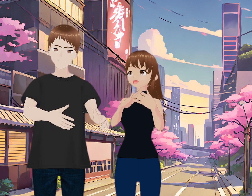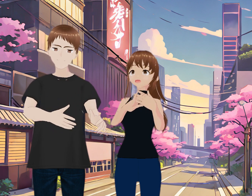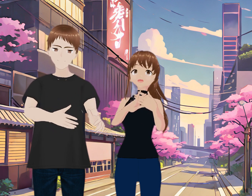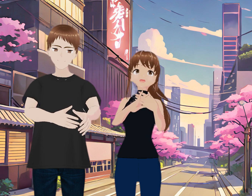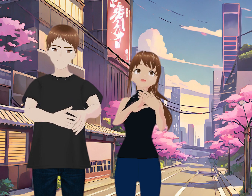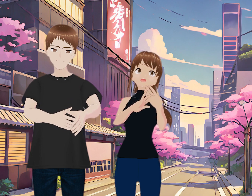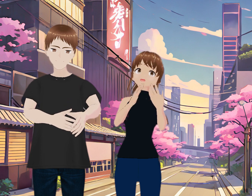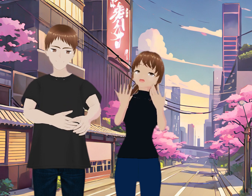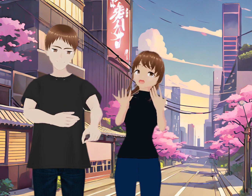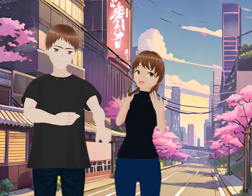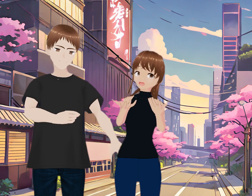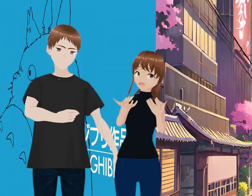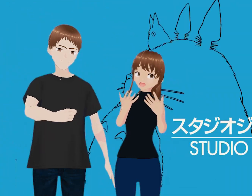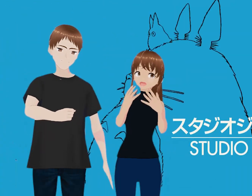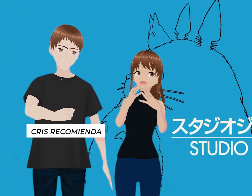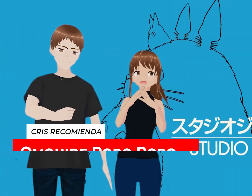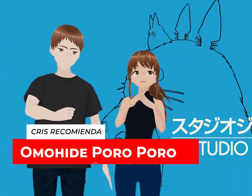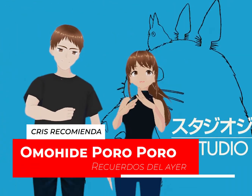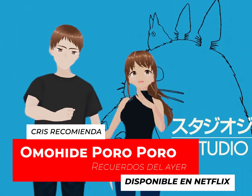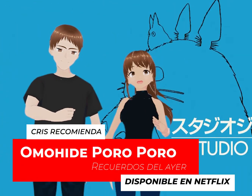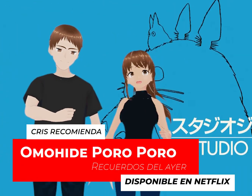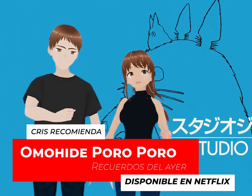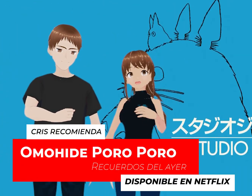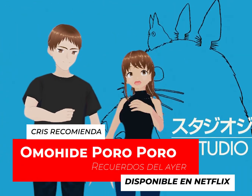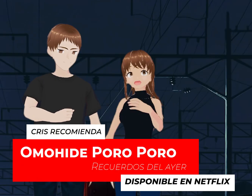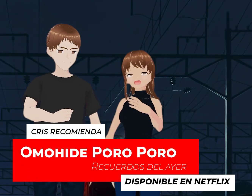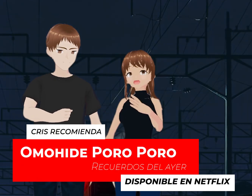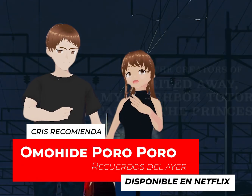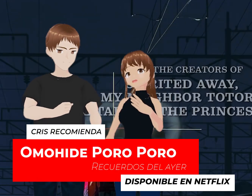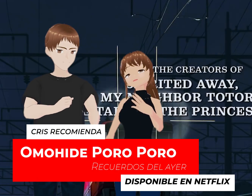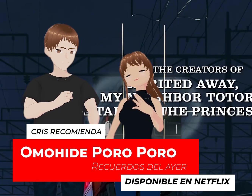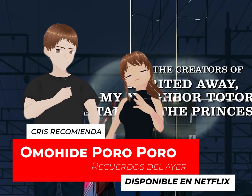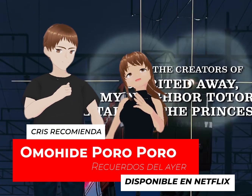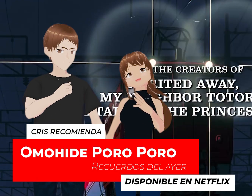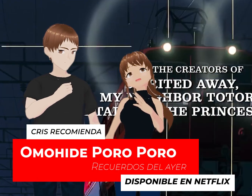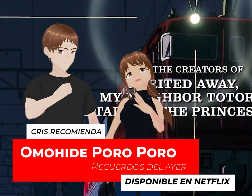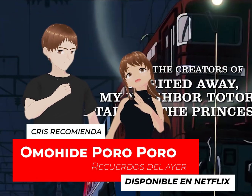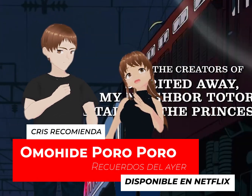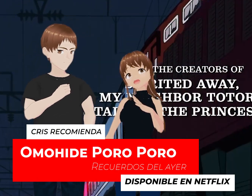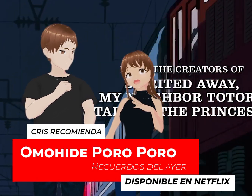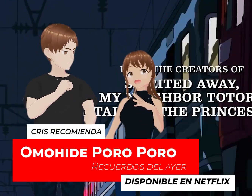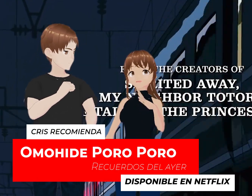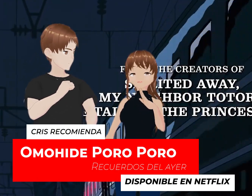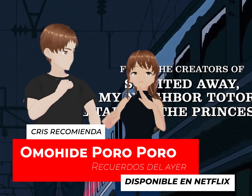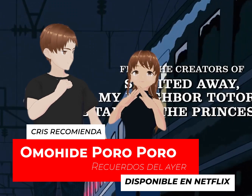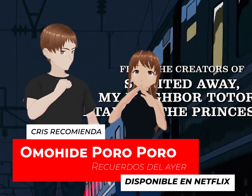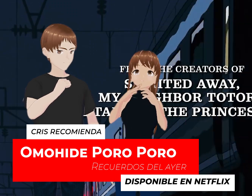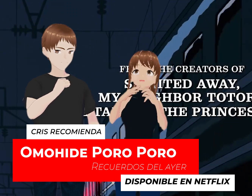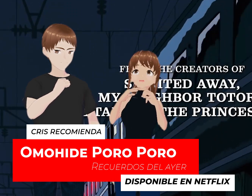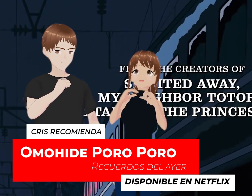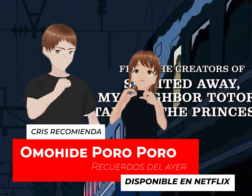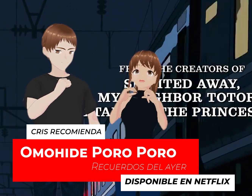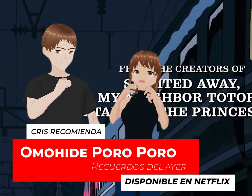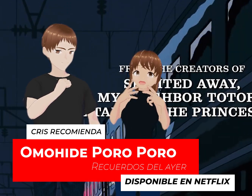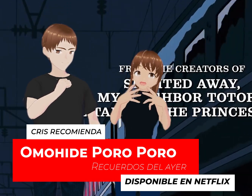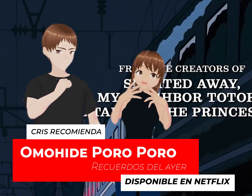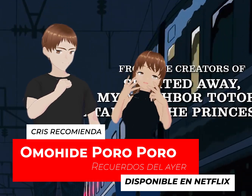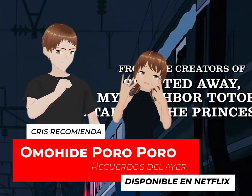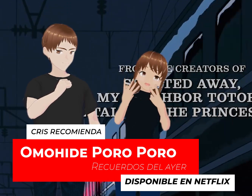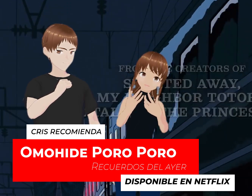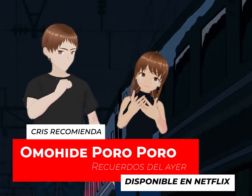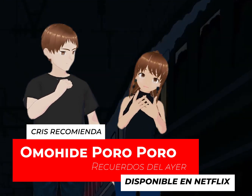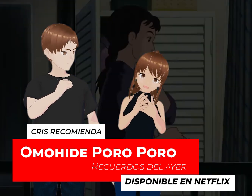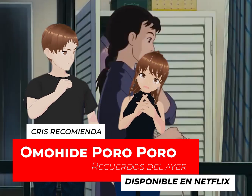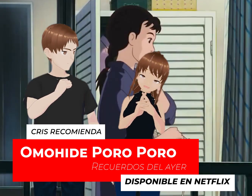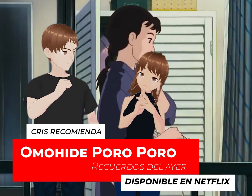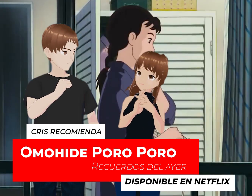Se llama Recuerdos del ayer Y es una película Y está bien linda Es diferente del